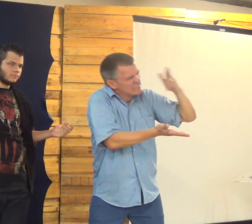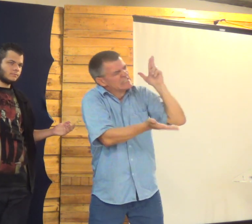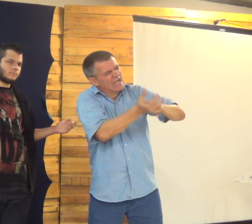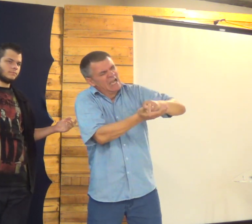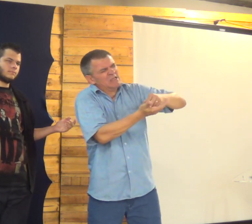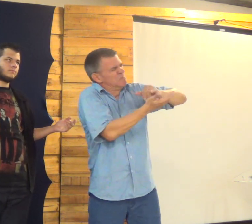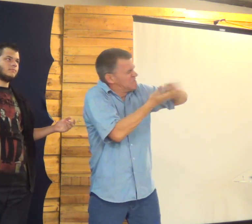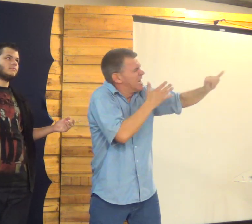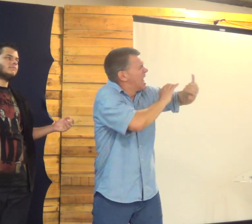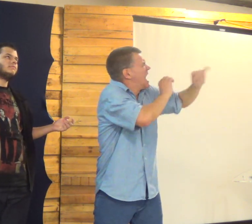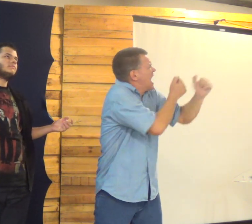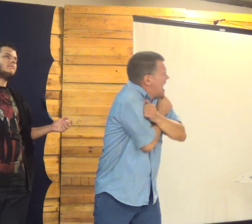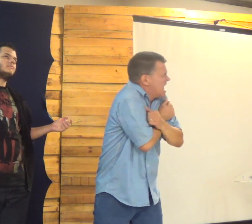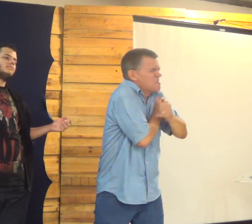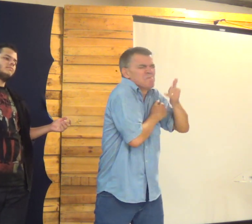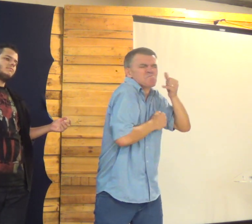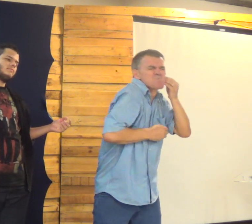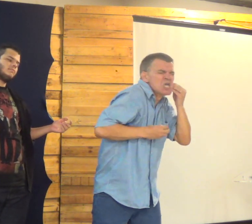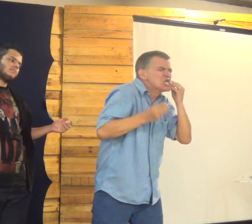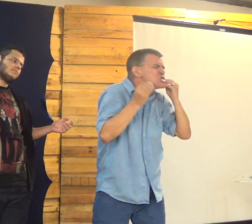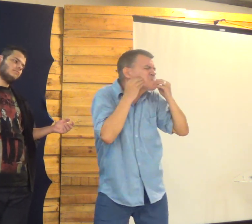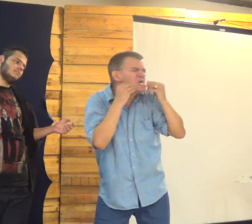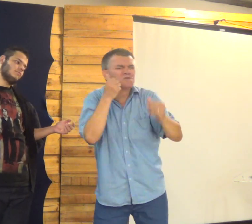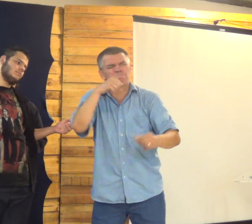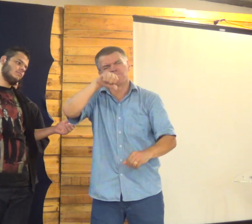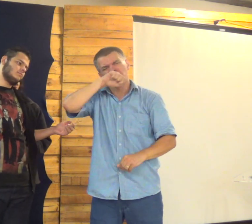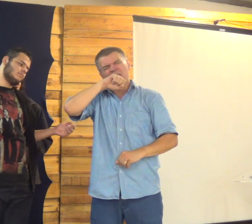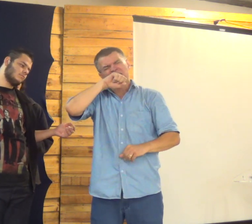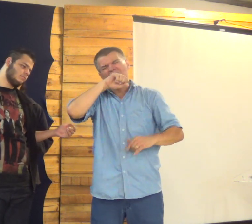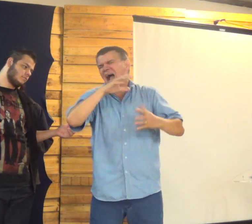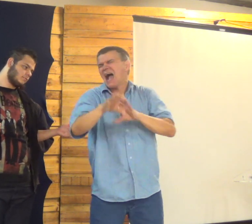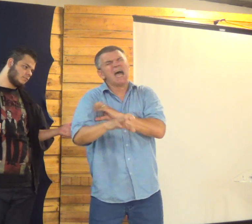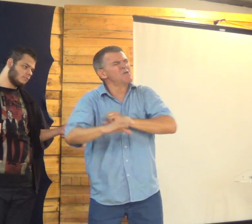uma carta Uma mensagem Uma coisa especial Para esse dia tão especial